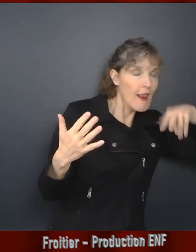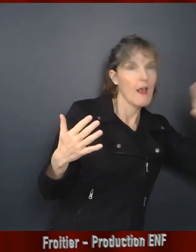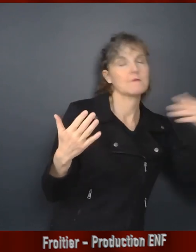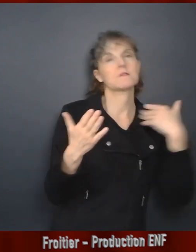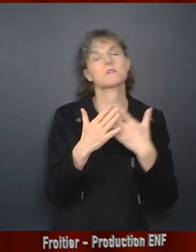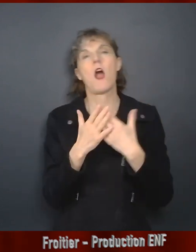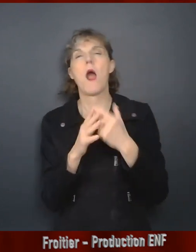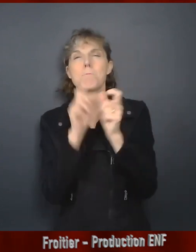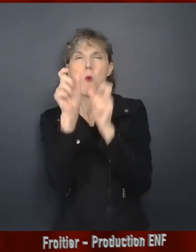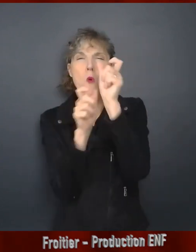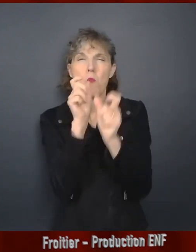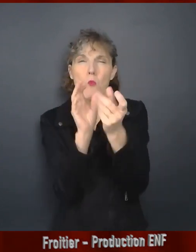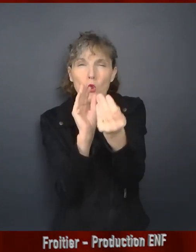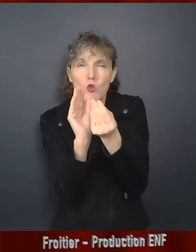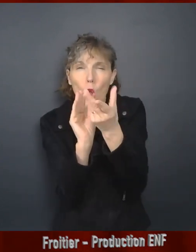et m'aident beaucoup.